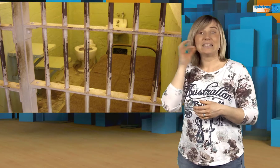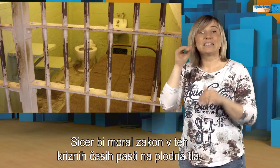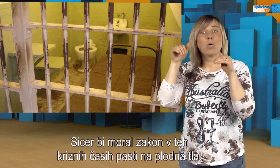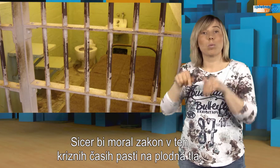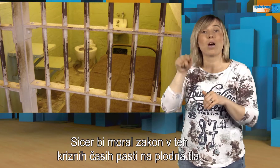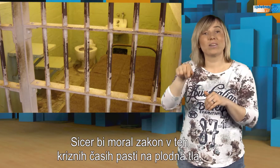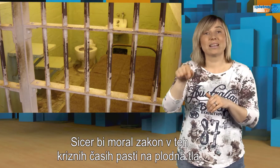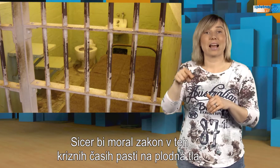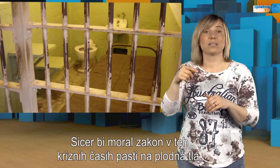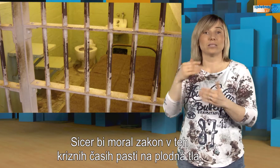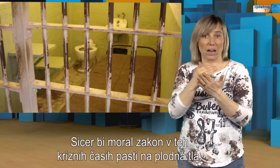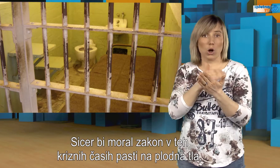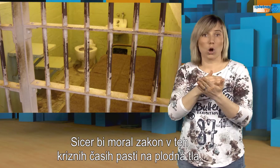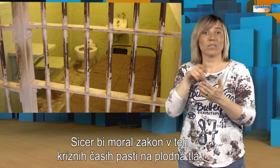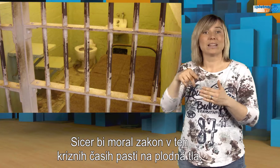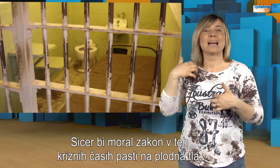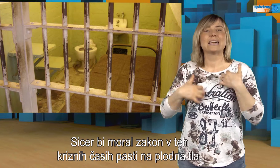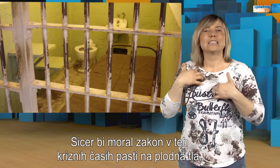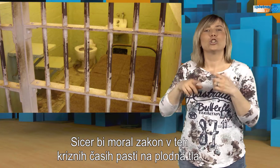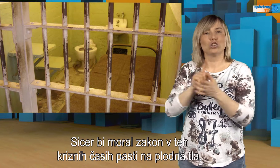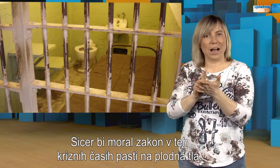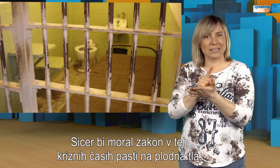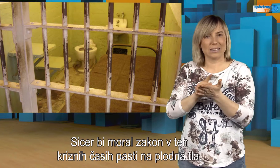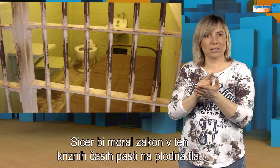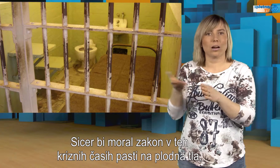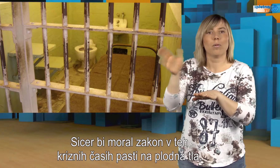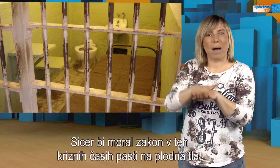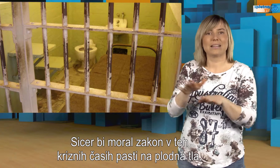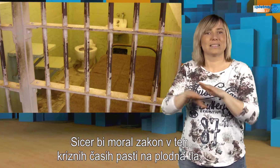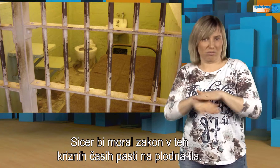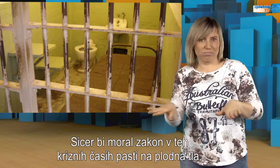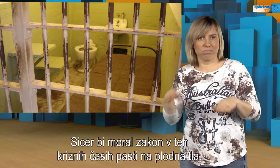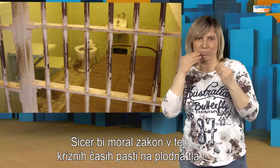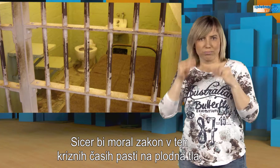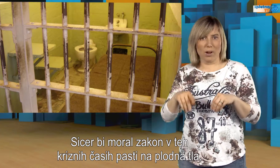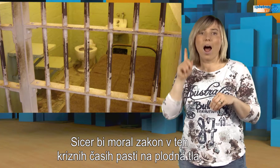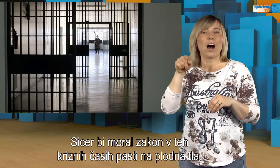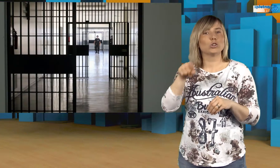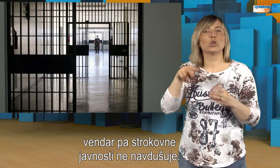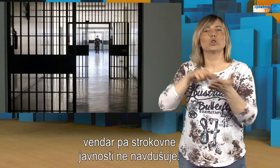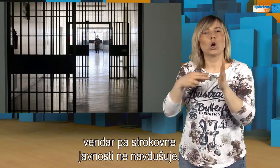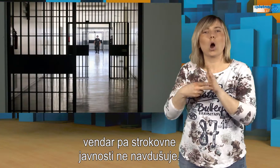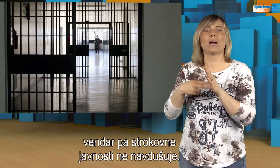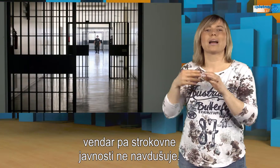Sicer bi moral zakon v teh kriznih časih pasti na plodna tla, vendar pa strokovne javnosti ne navdušuje.